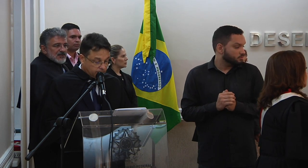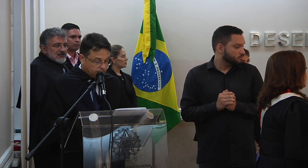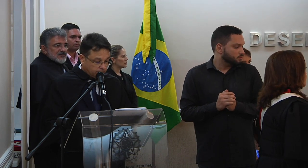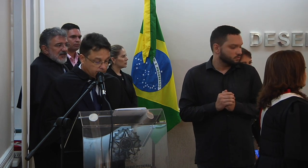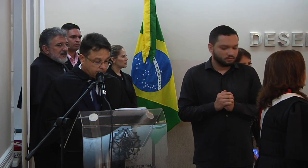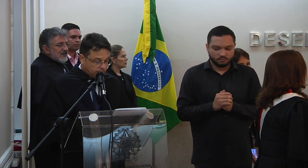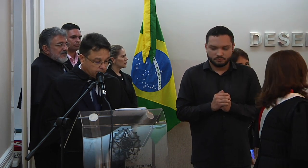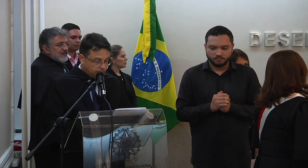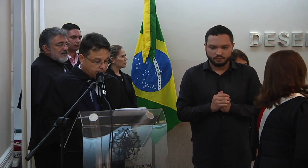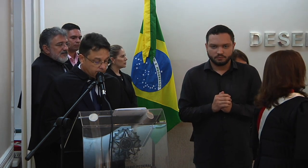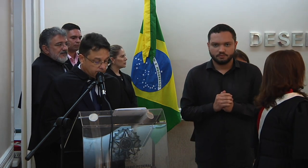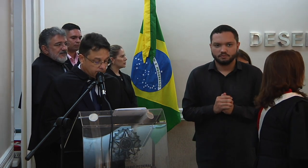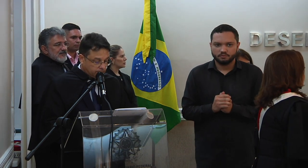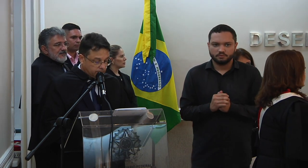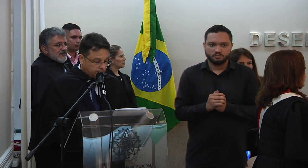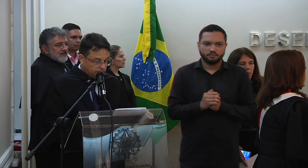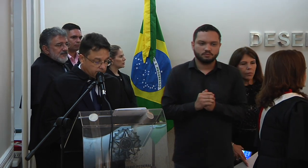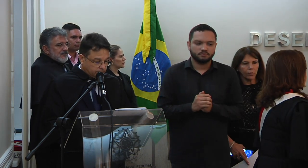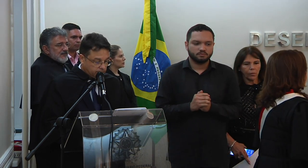Excelentíssima senhora